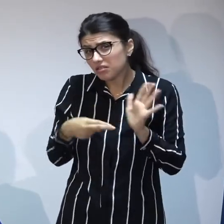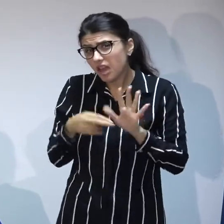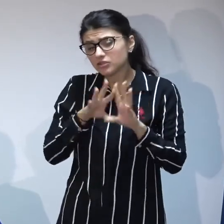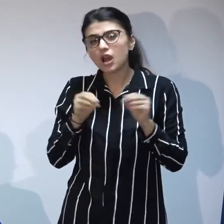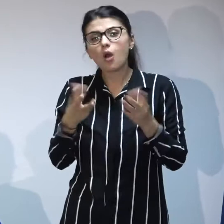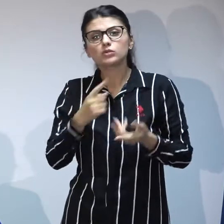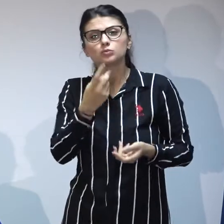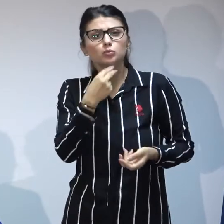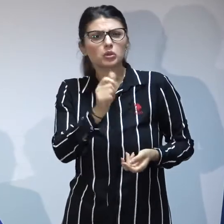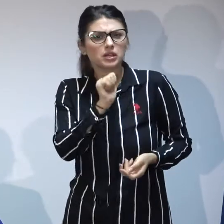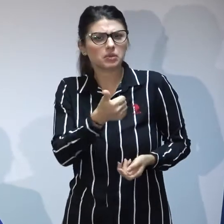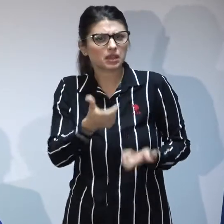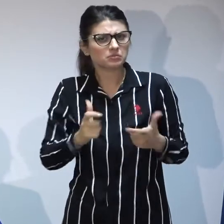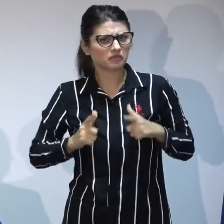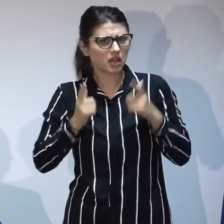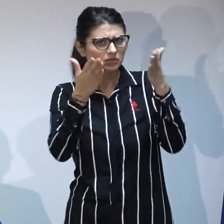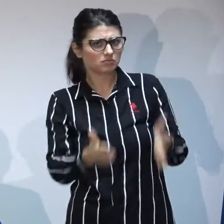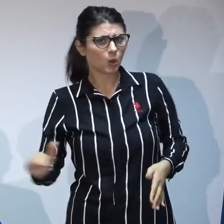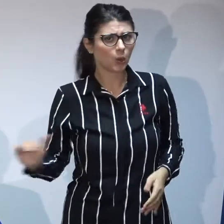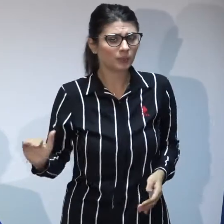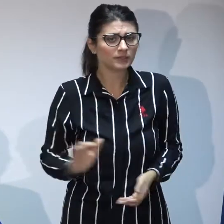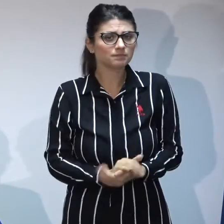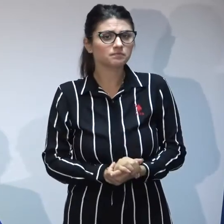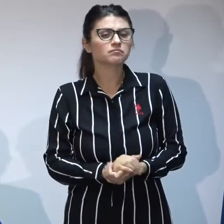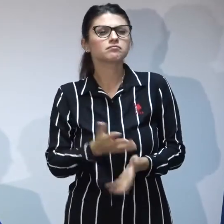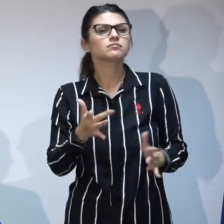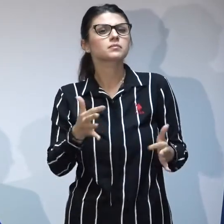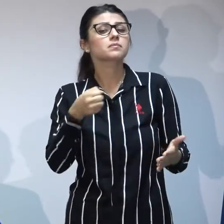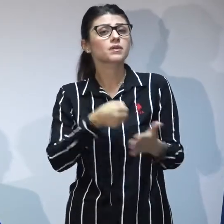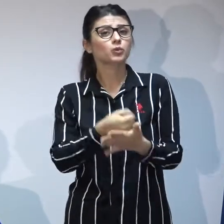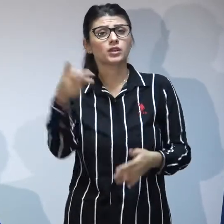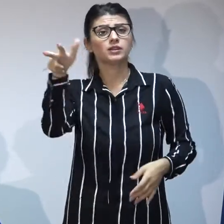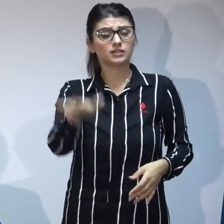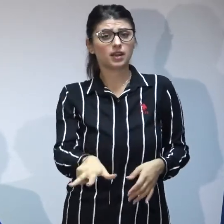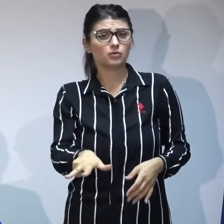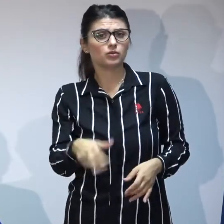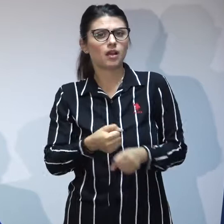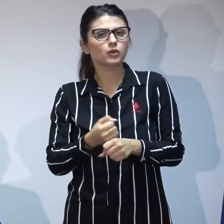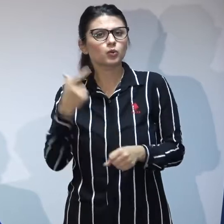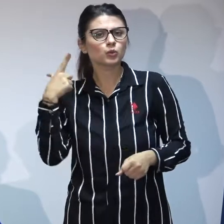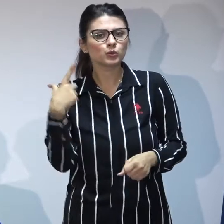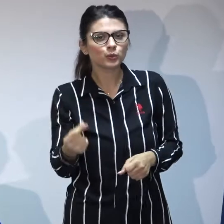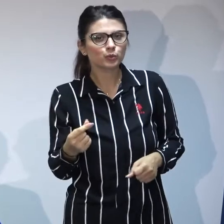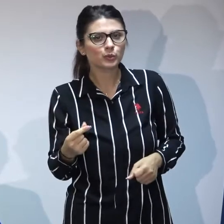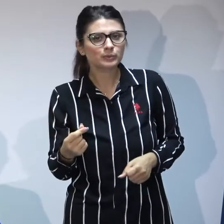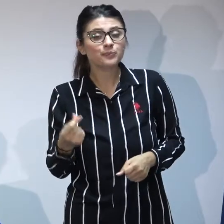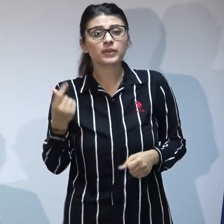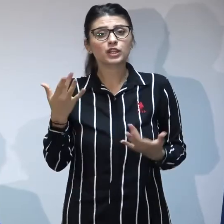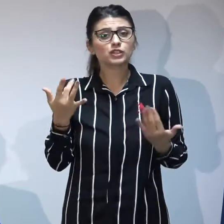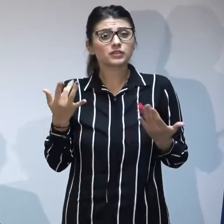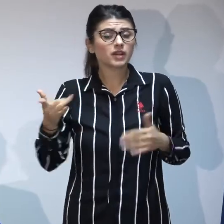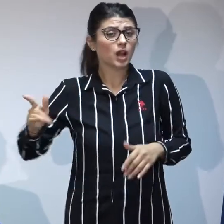esența unui copil. Deci, iată că în mai puțin de 3 luni de zile am dublat, practic, cifra